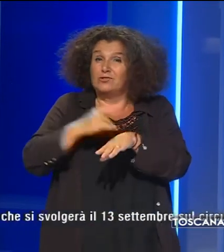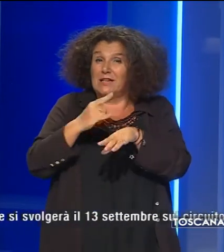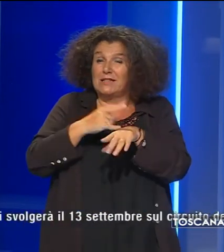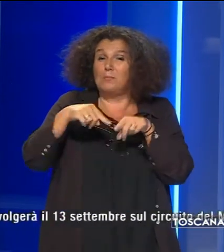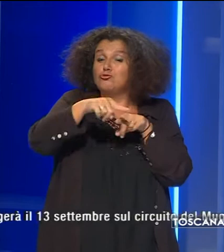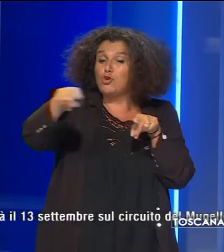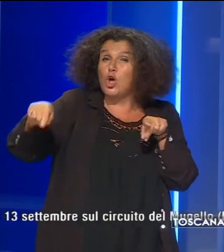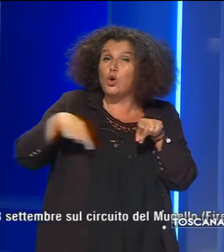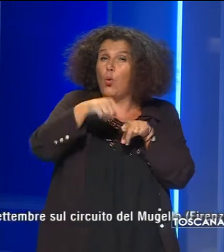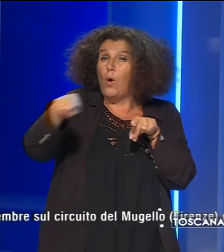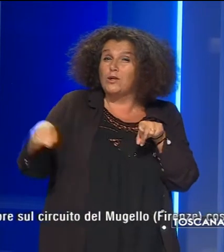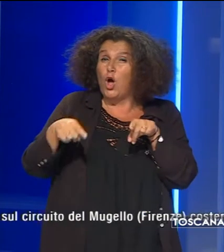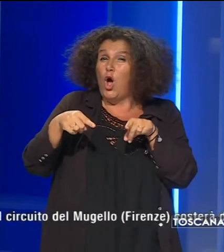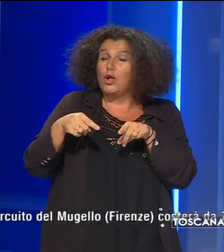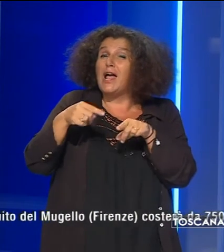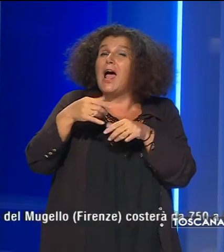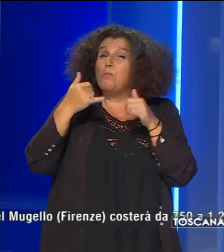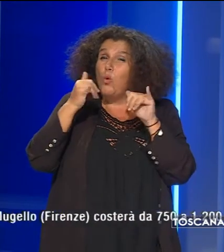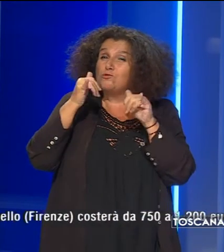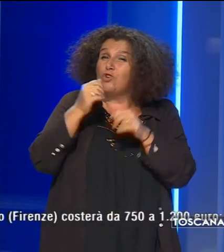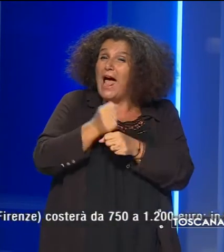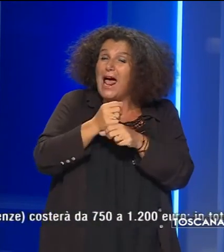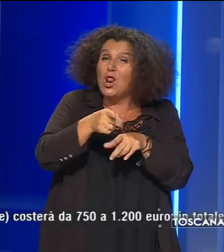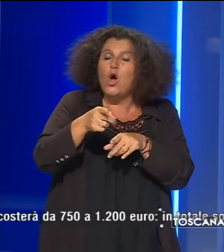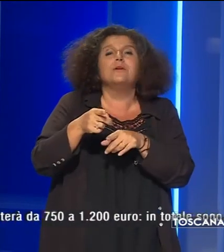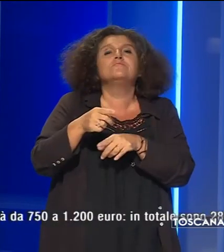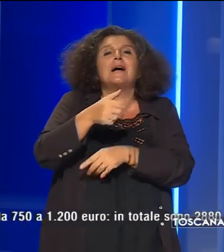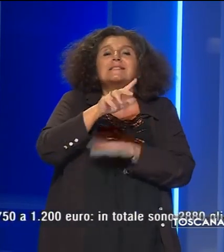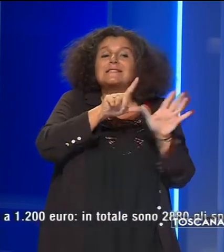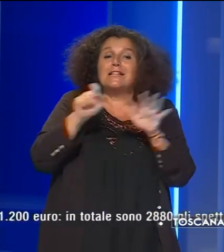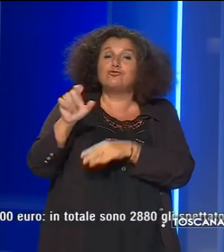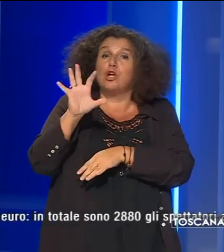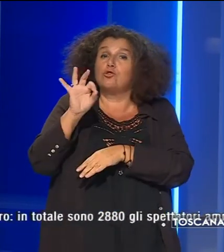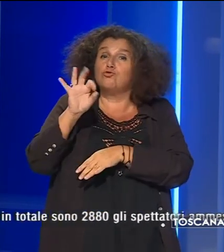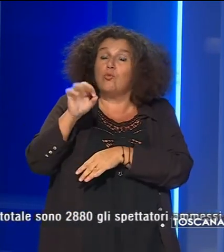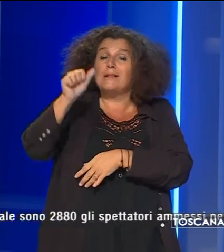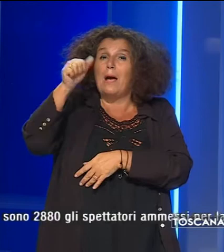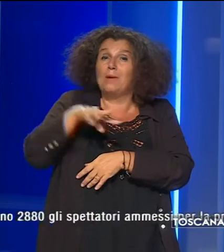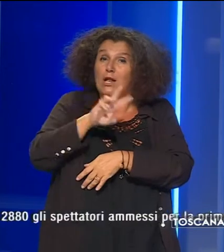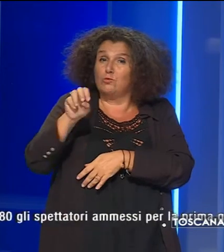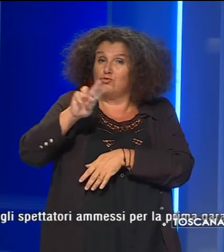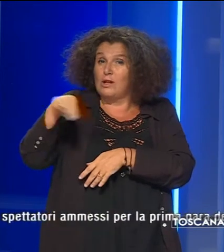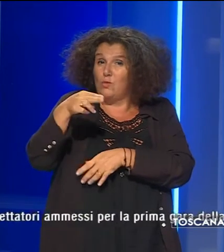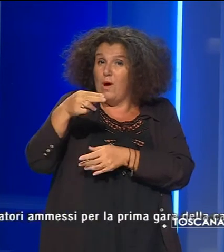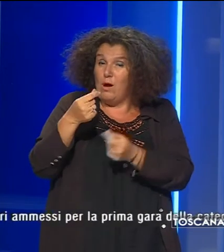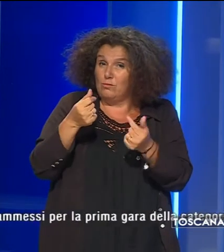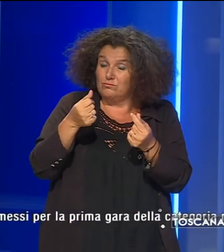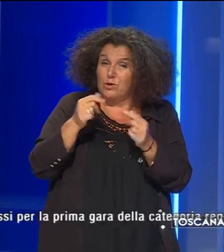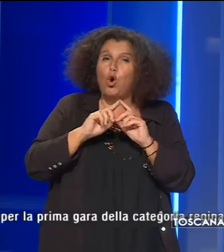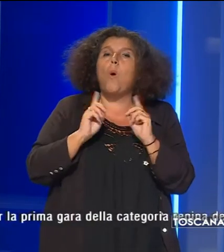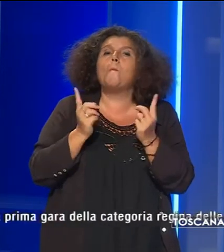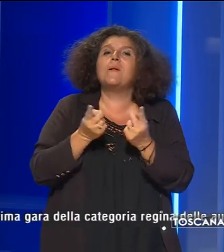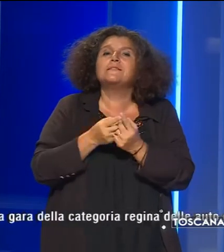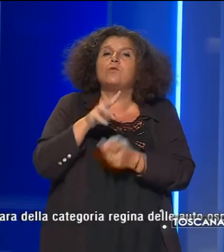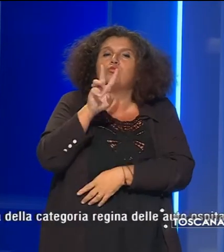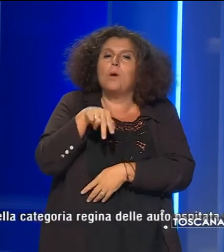circuito del Mugello costerà da 750 a 1.200 euro in totale sono